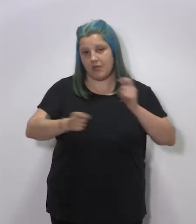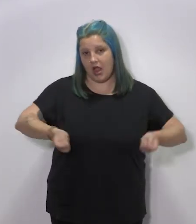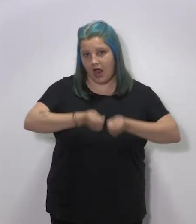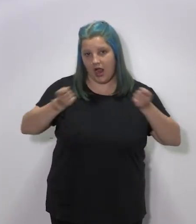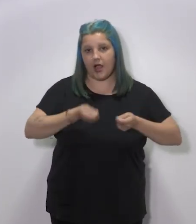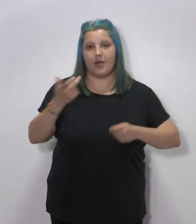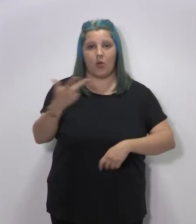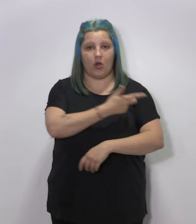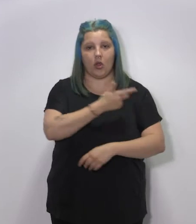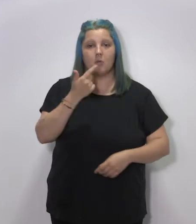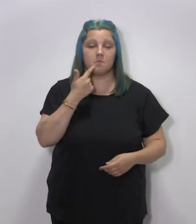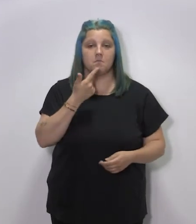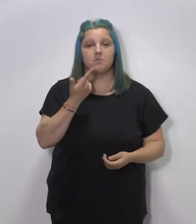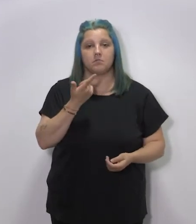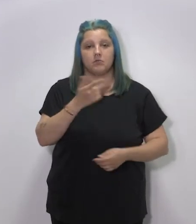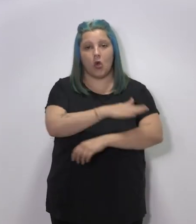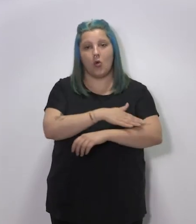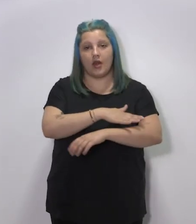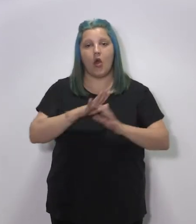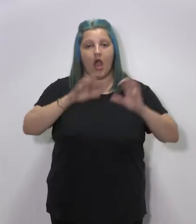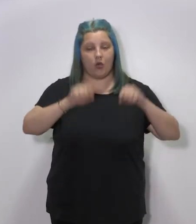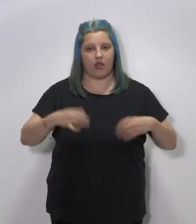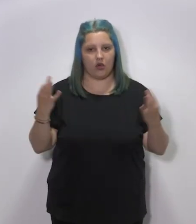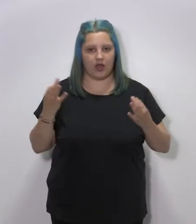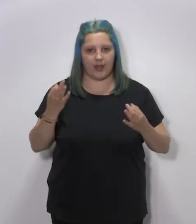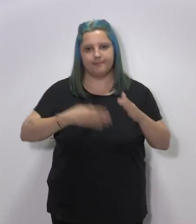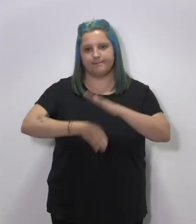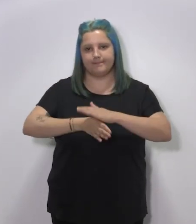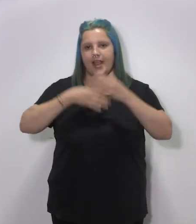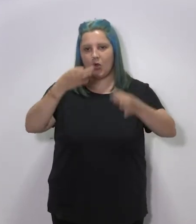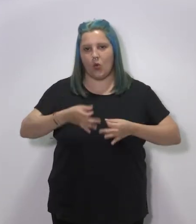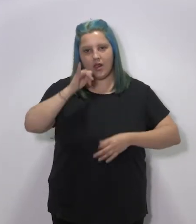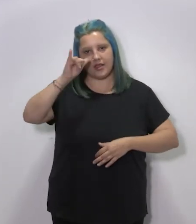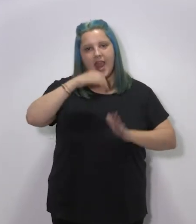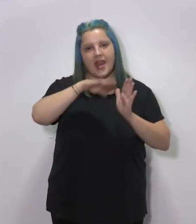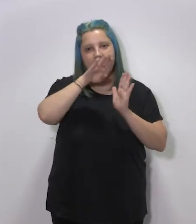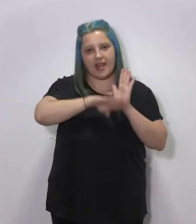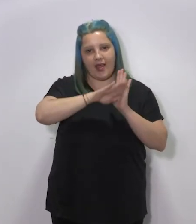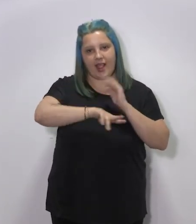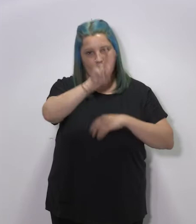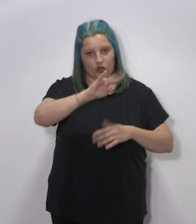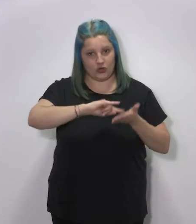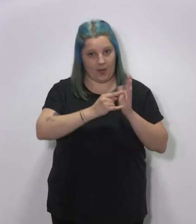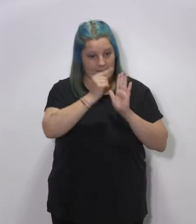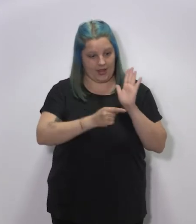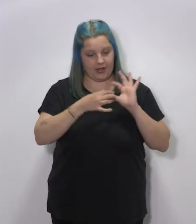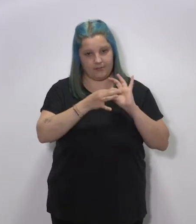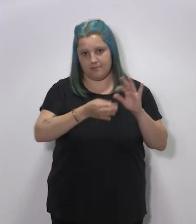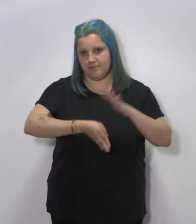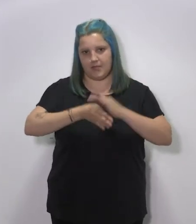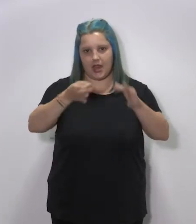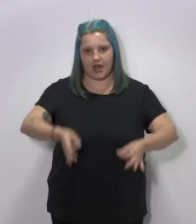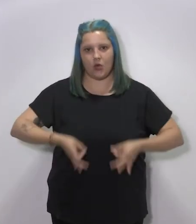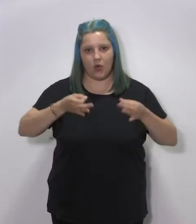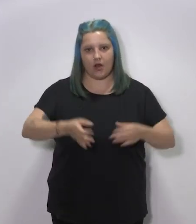Consejo de Gobierno a acordar que nuestra comunidad autónoma La Rioja se mantenga en el nivel 2 del plan de medidas según indicadores.